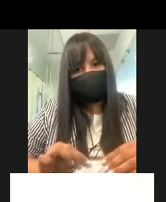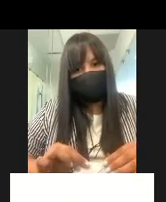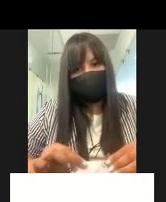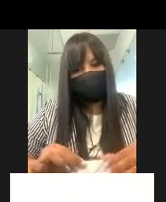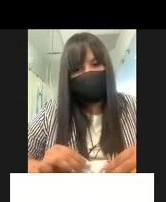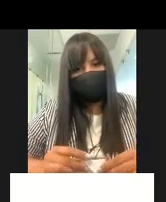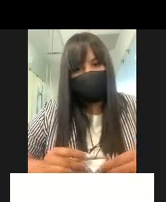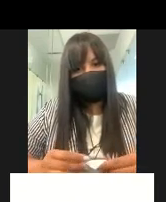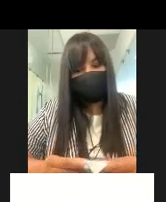entonces